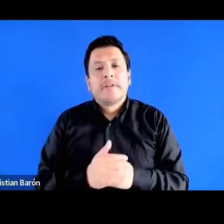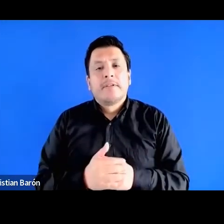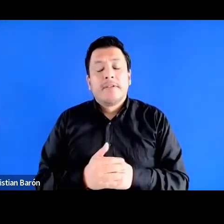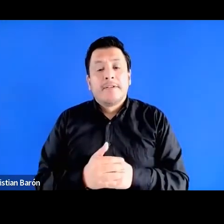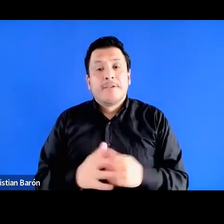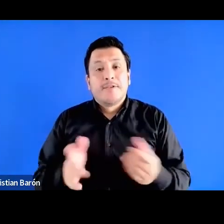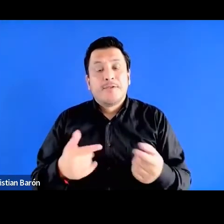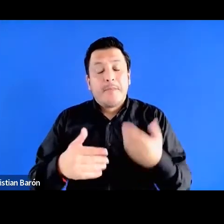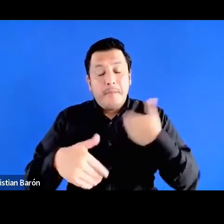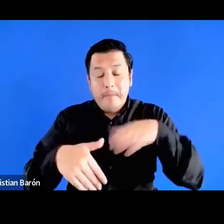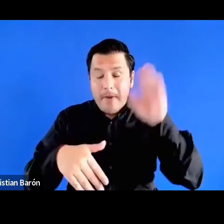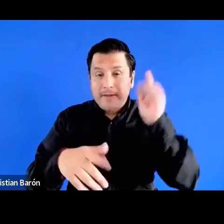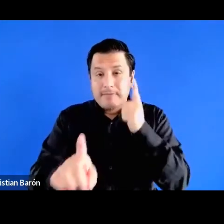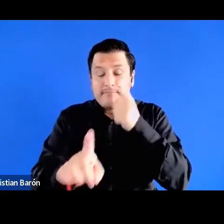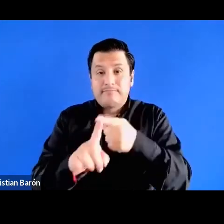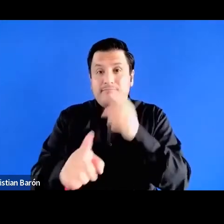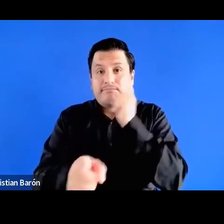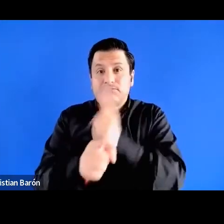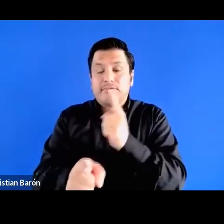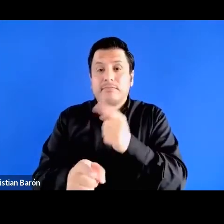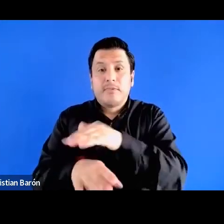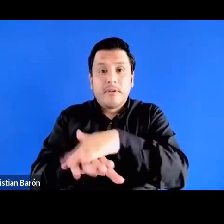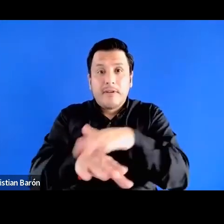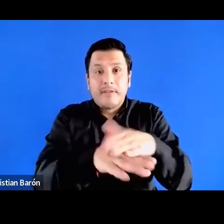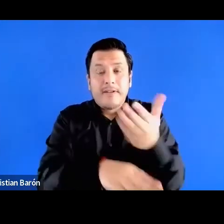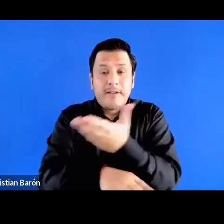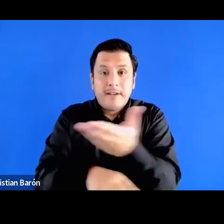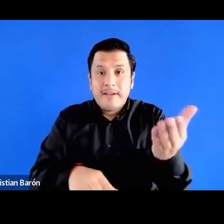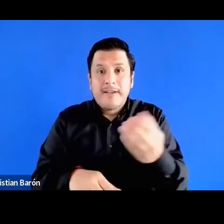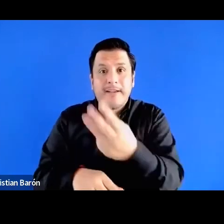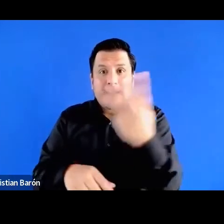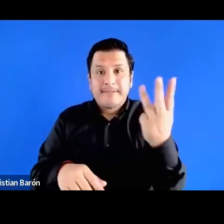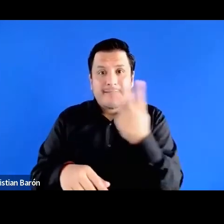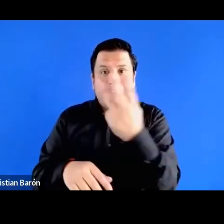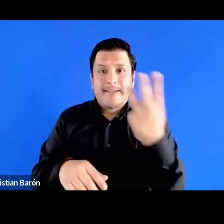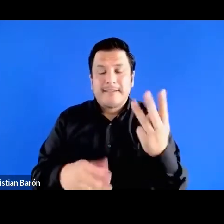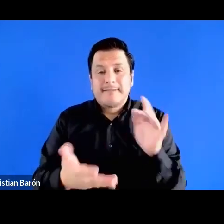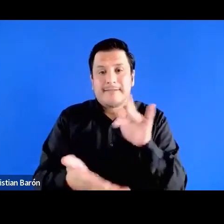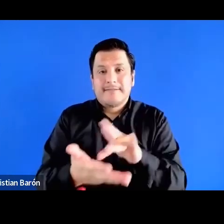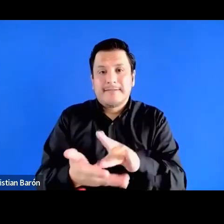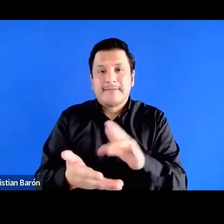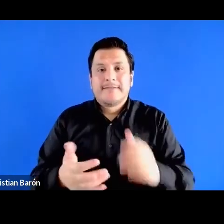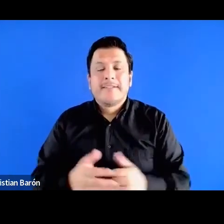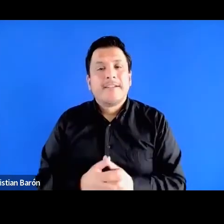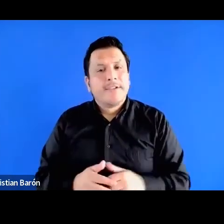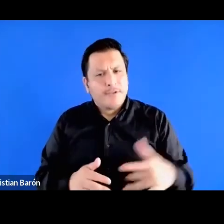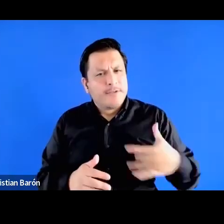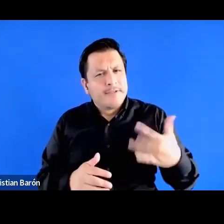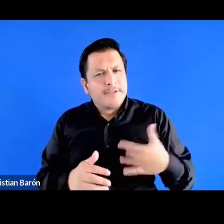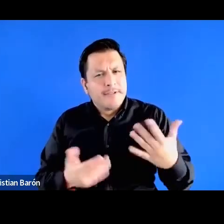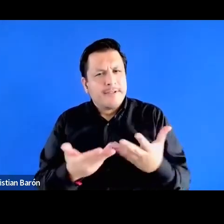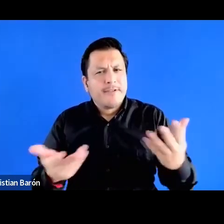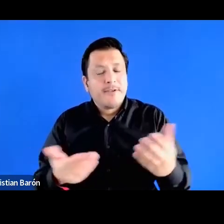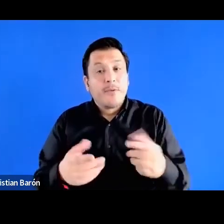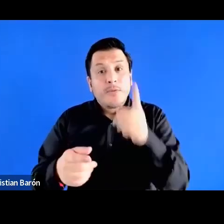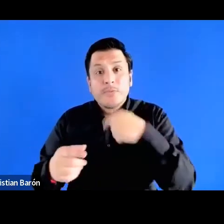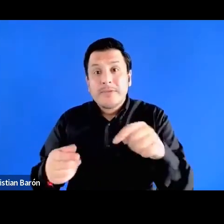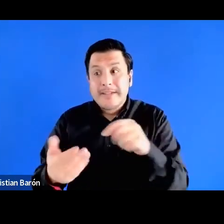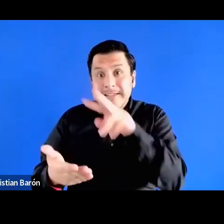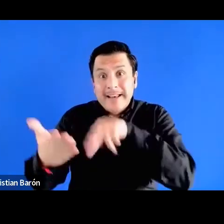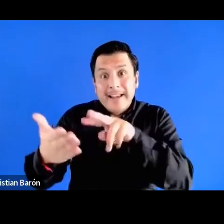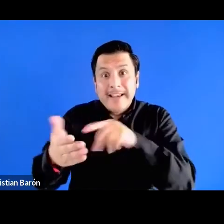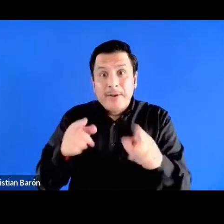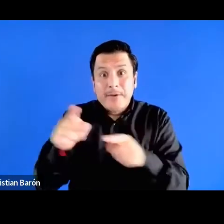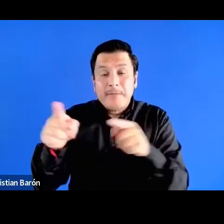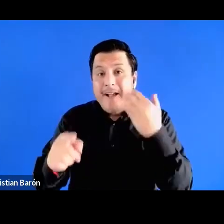más acertado haberlas invitado a ustedes tres. Realmente lo que siento es que ser leída por estas tres